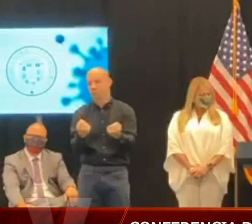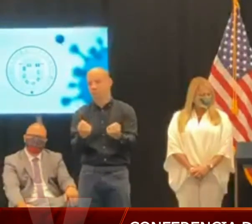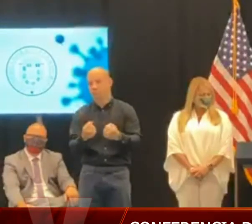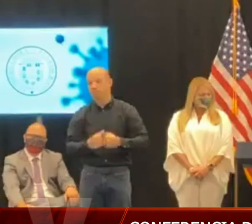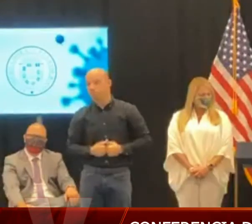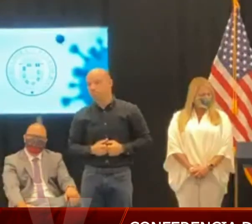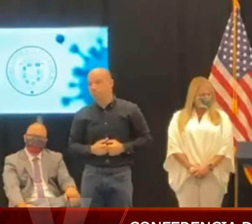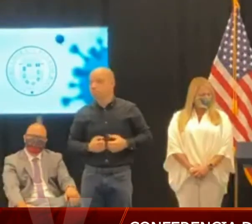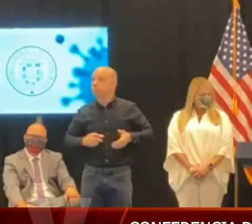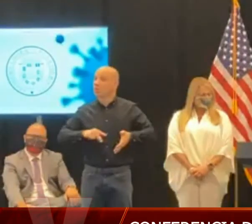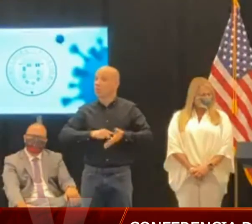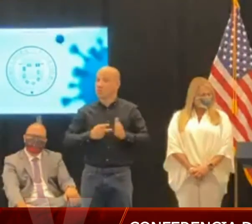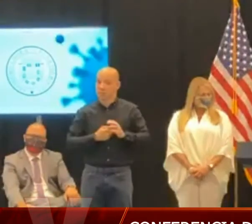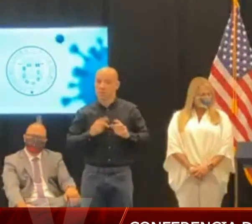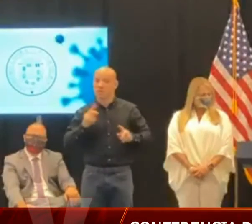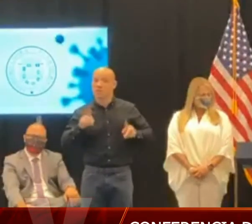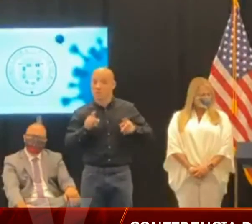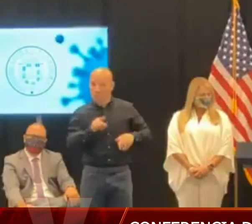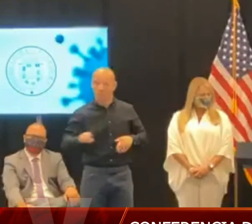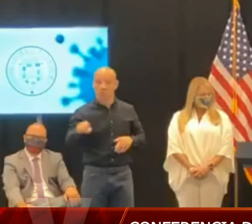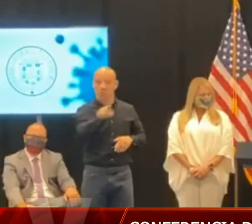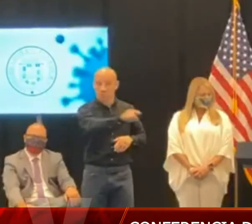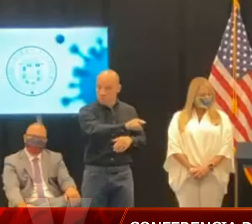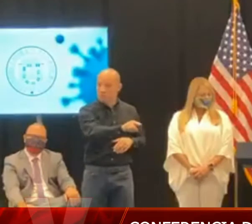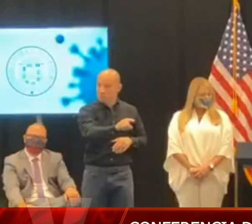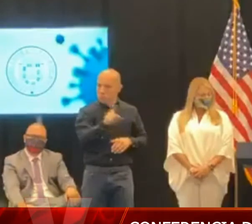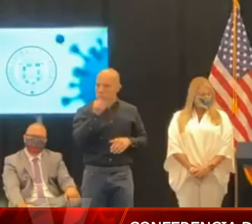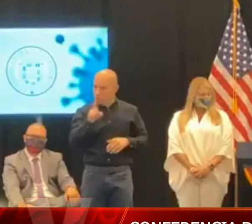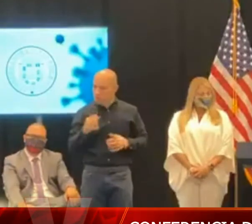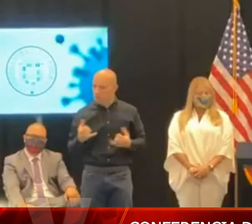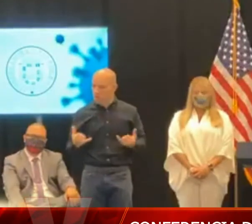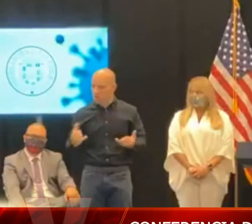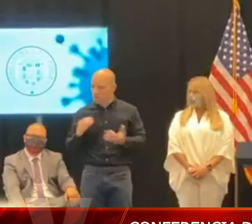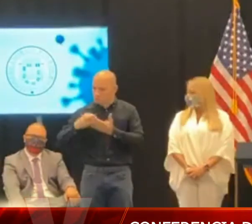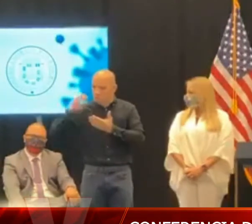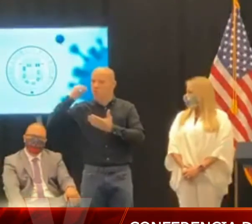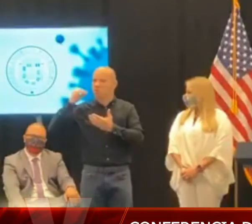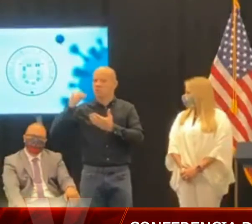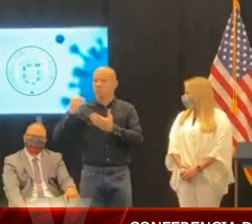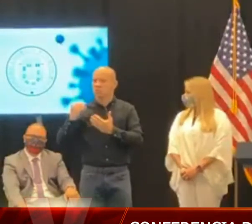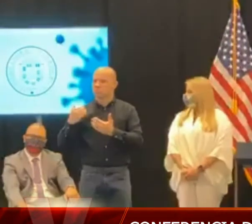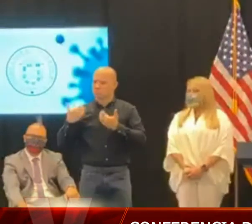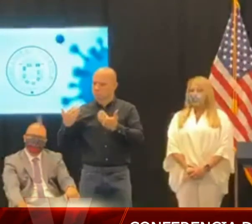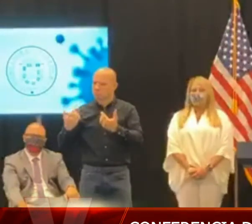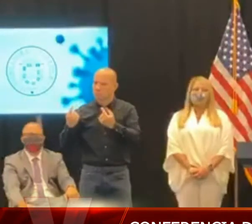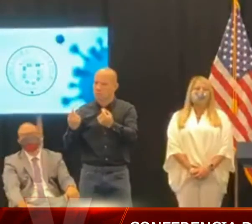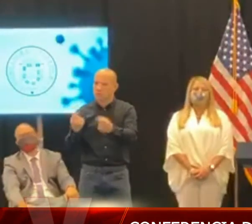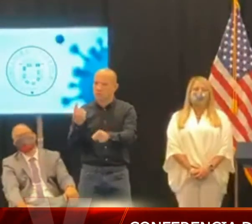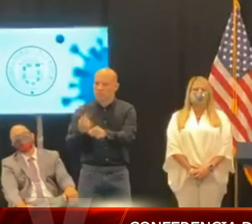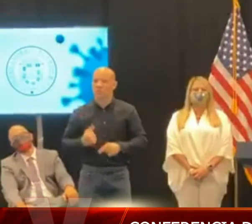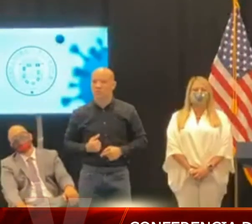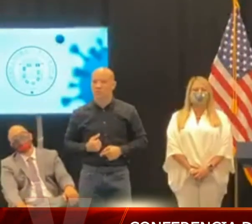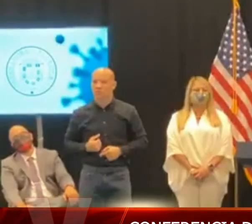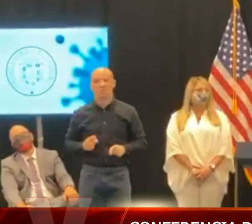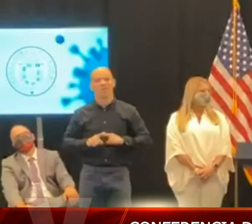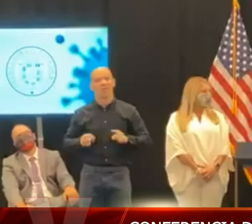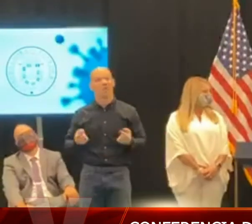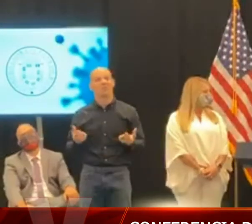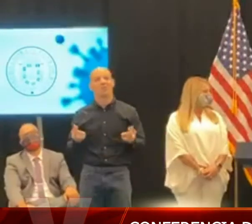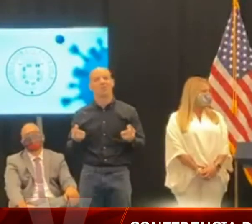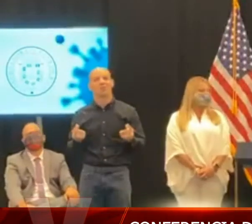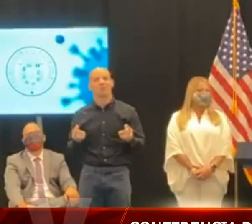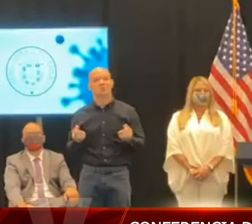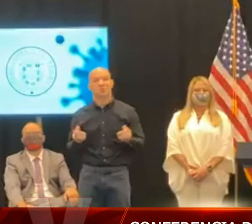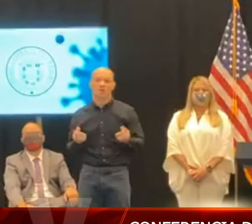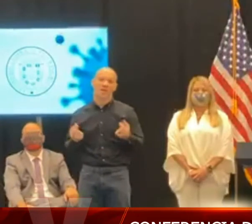ciudadanía ha demostrado madurez y es necesario no confiarse y no dejar caer este